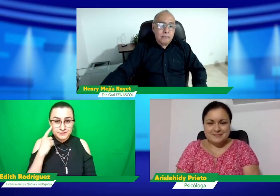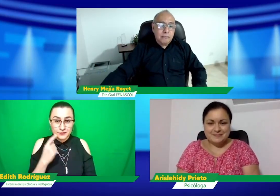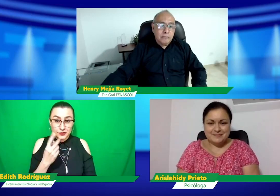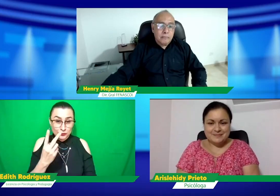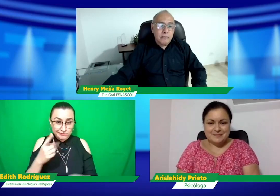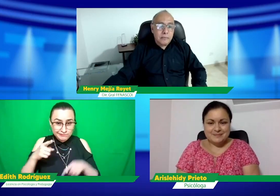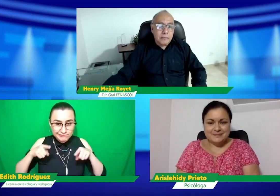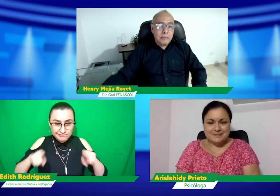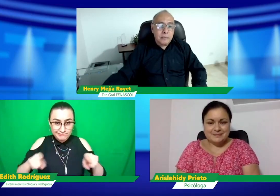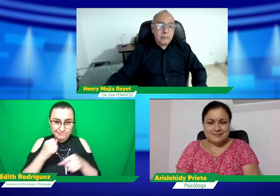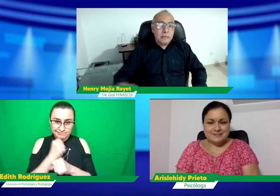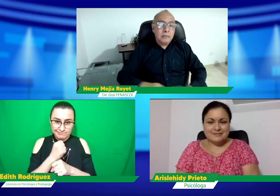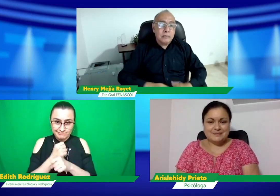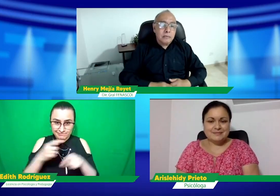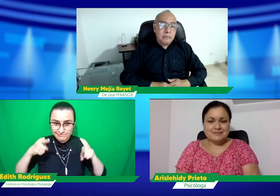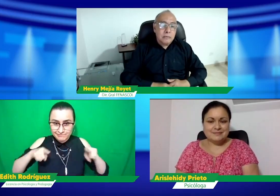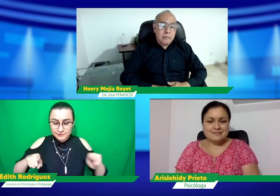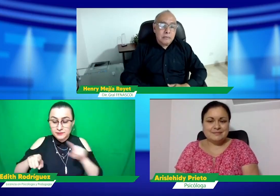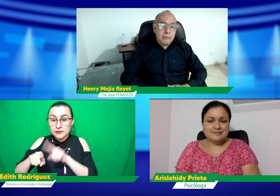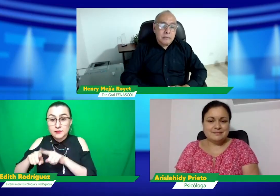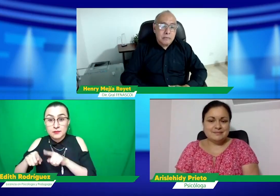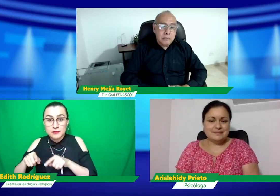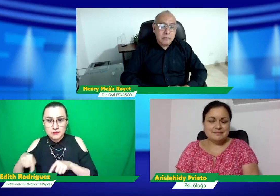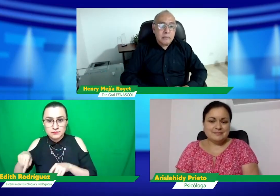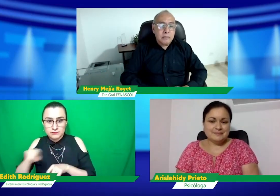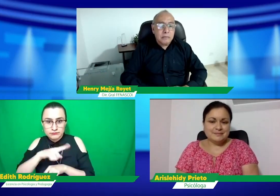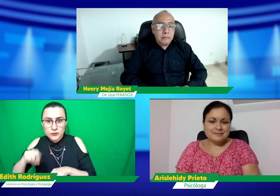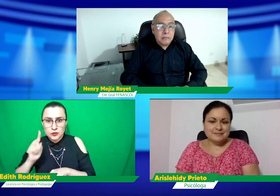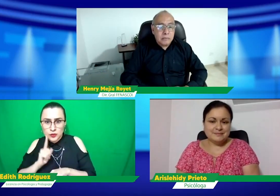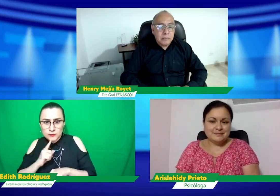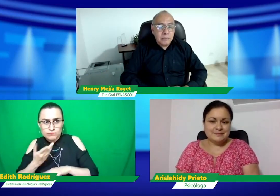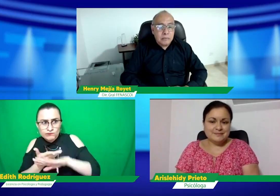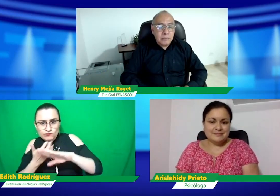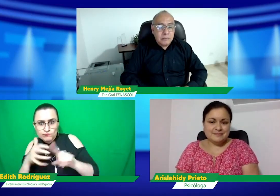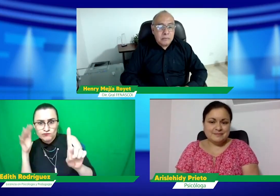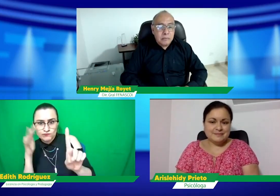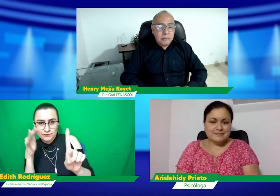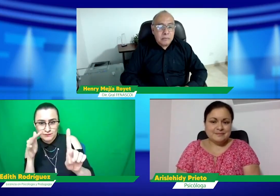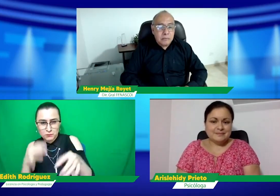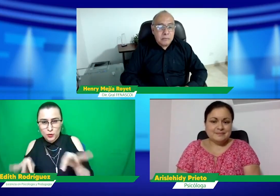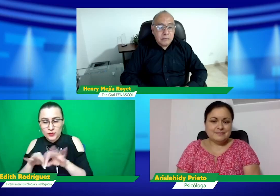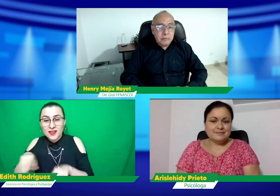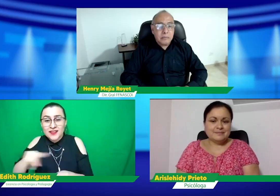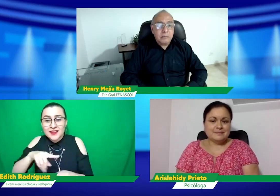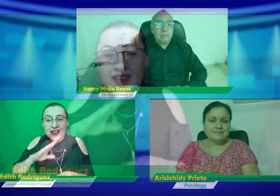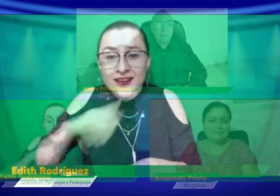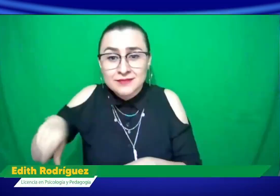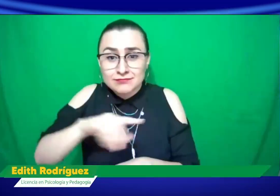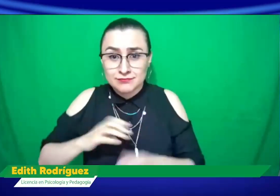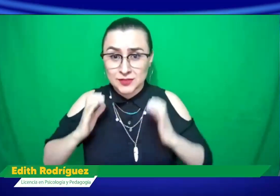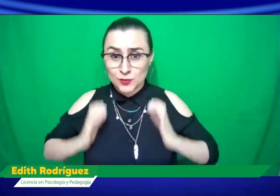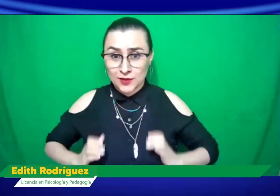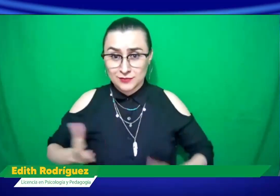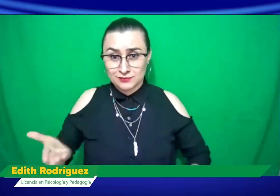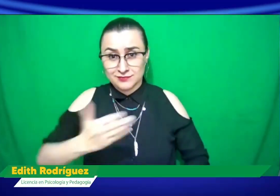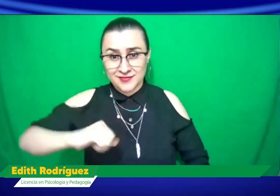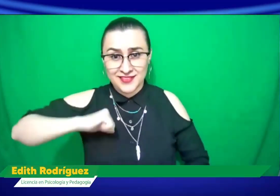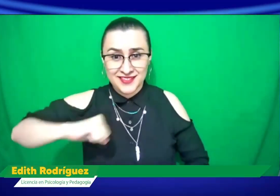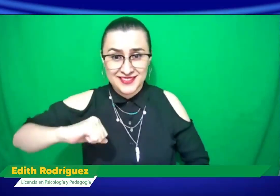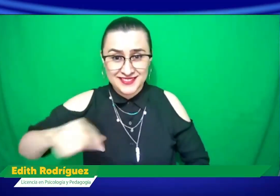Sí, también pues hay dos líneas de trabajo, ¿no? Una sería pues que los sordos hagan esa incidencia que se debe